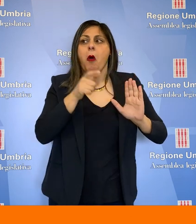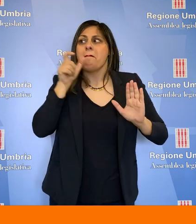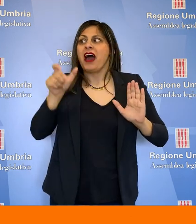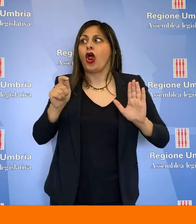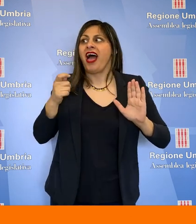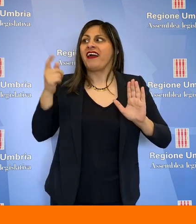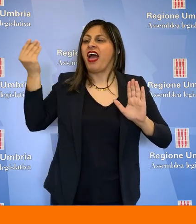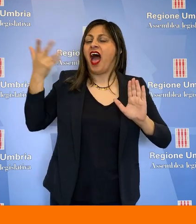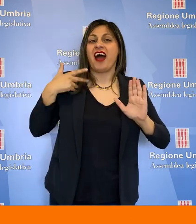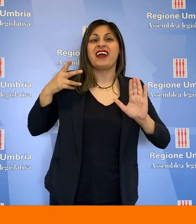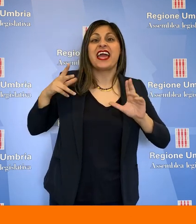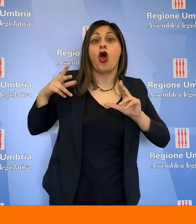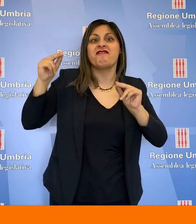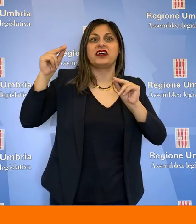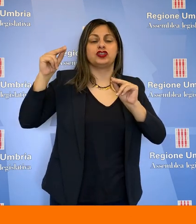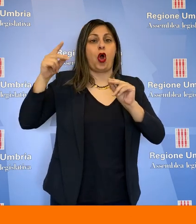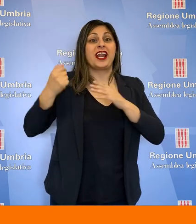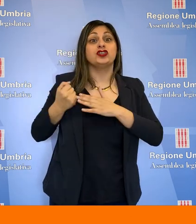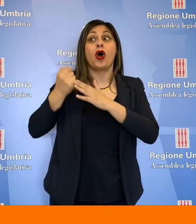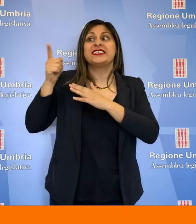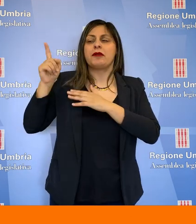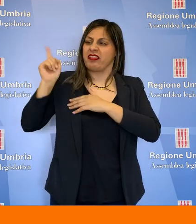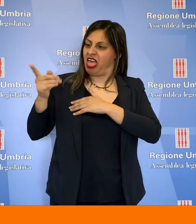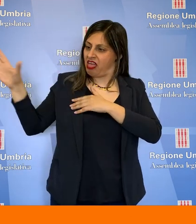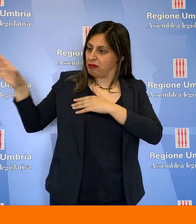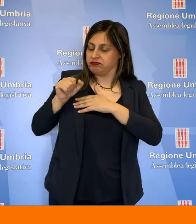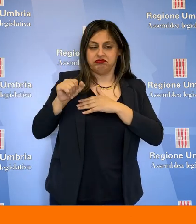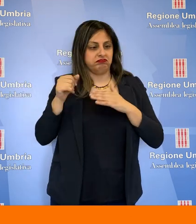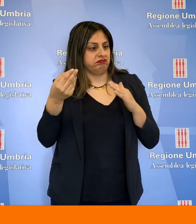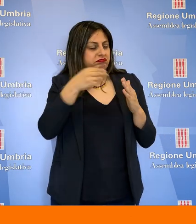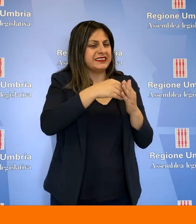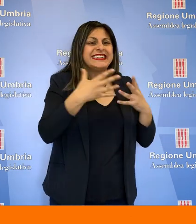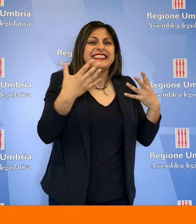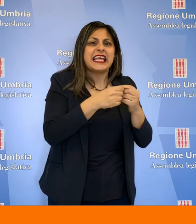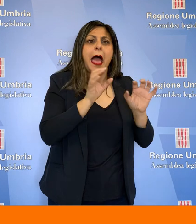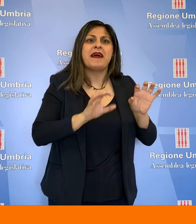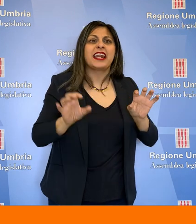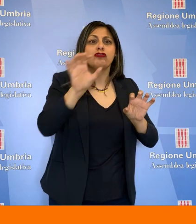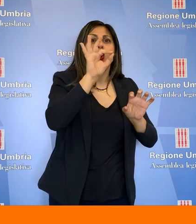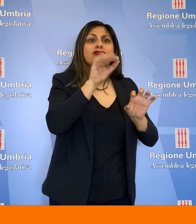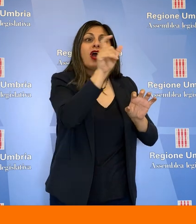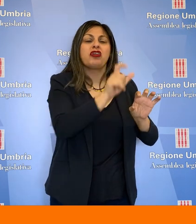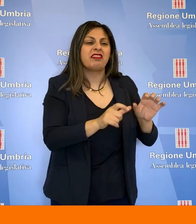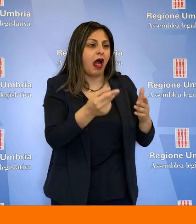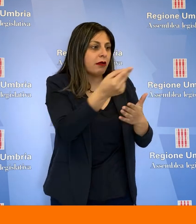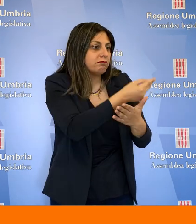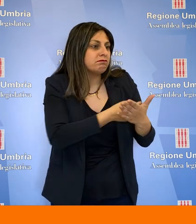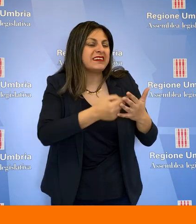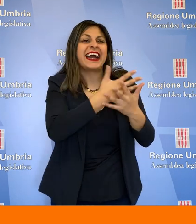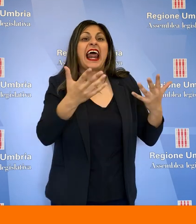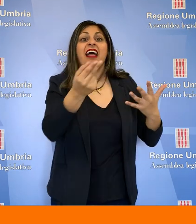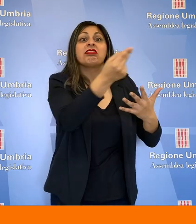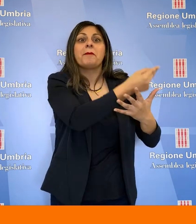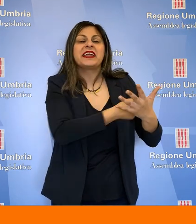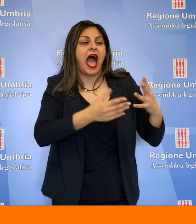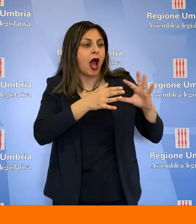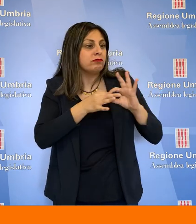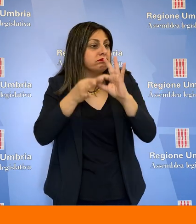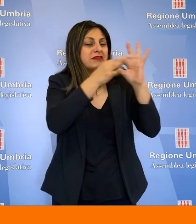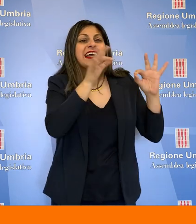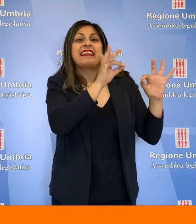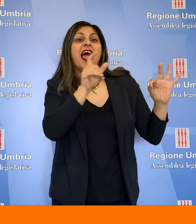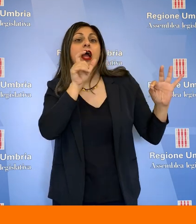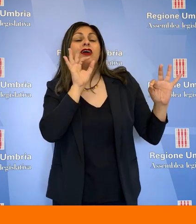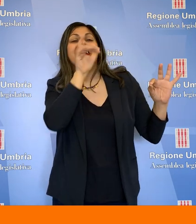fare nostre le parole chiave dell'innovazione e della sostenibilità e disegnare insieme alle altre regioni del centro Italia un